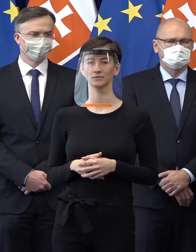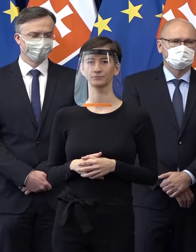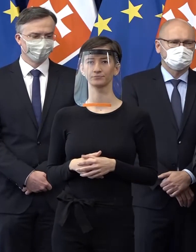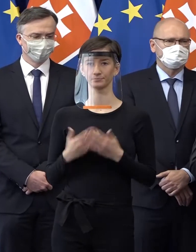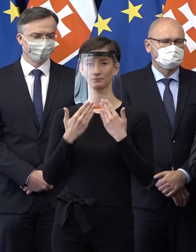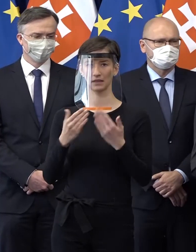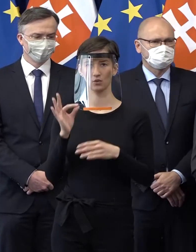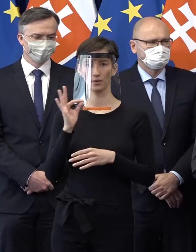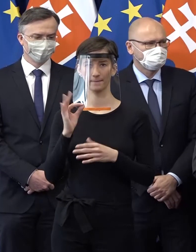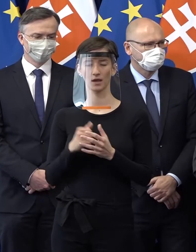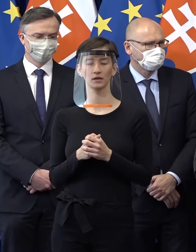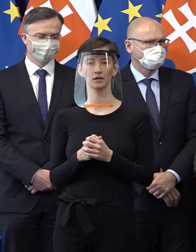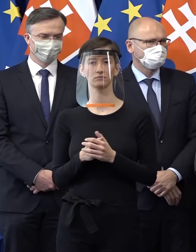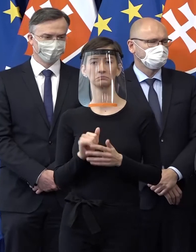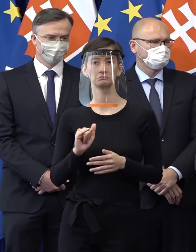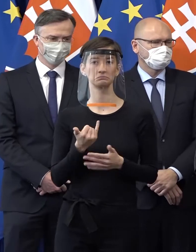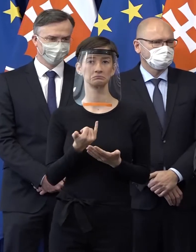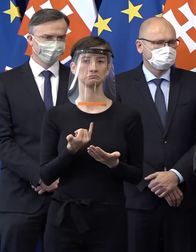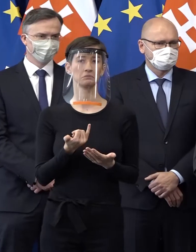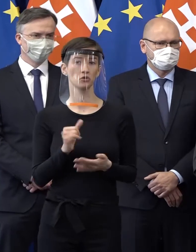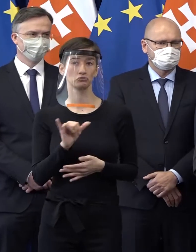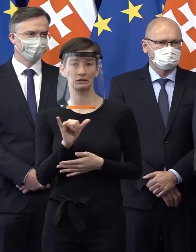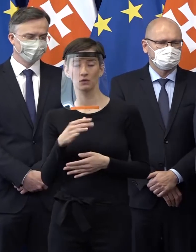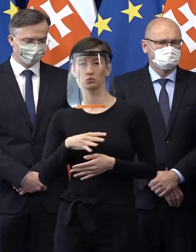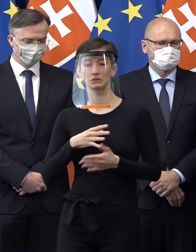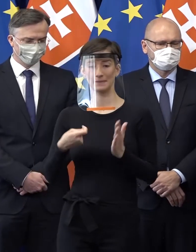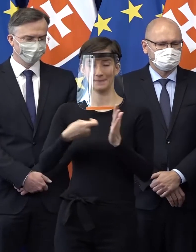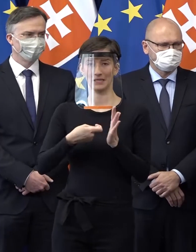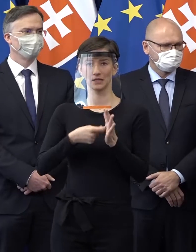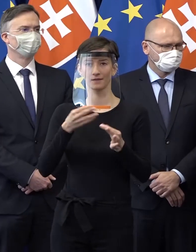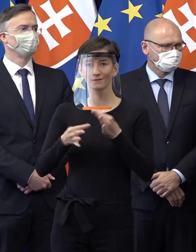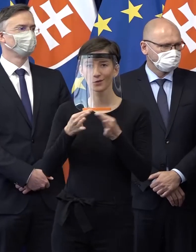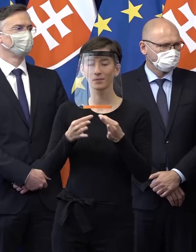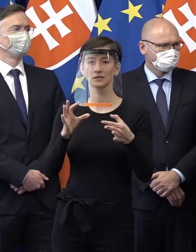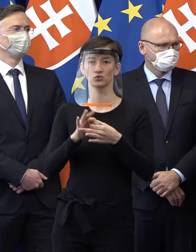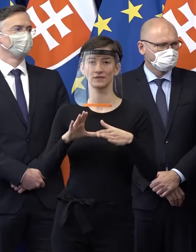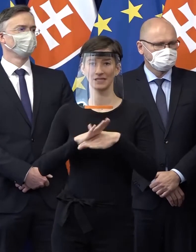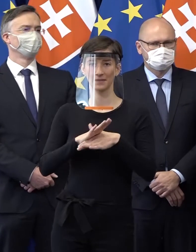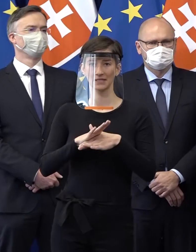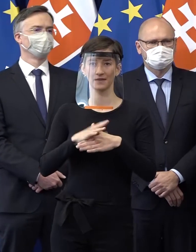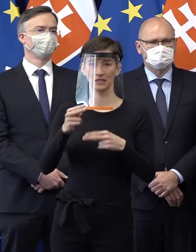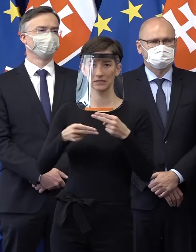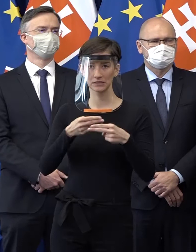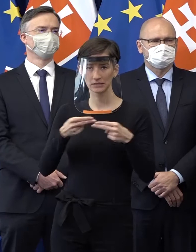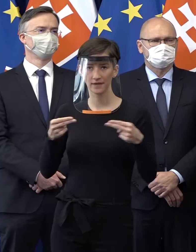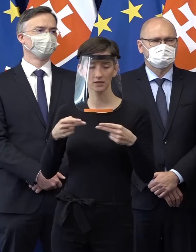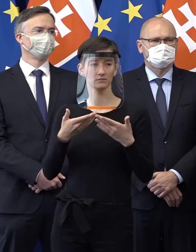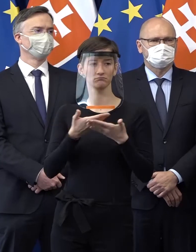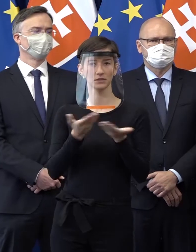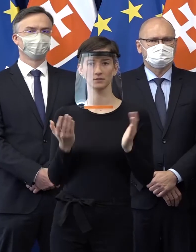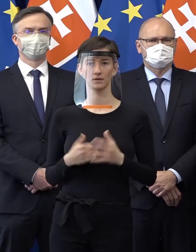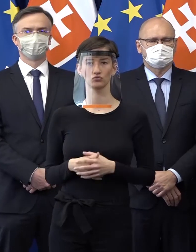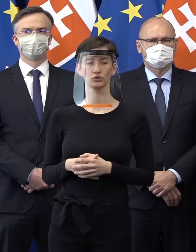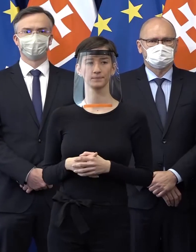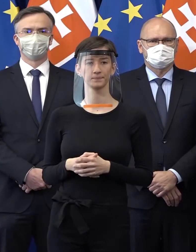Ďakujem pekne. Prípadne, ak by chcel ešte niekto z zamestnávateľských zväzov niečo povedať, alebo sme odporní vašim otázkam.